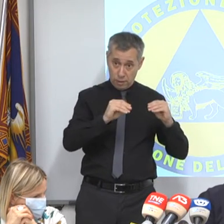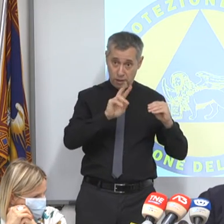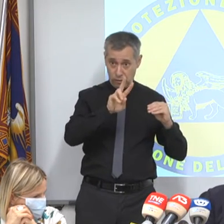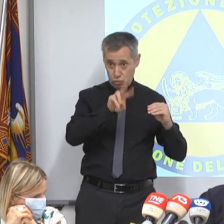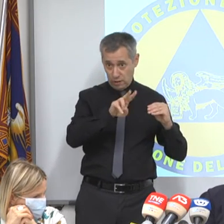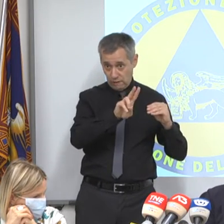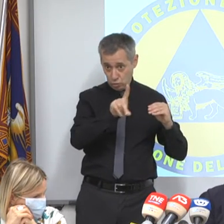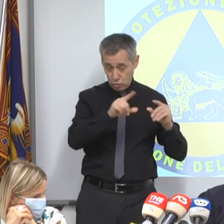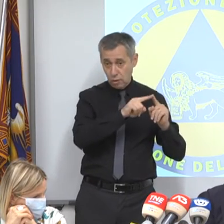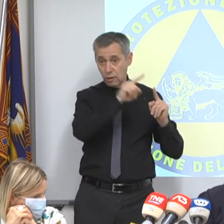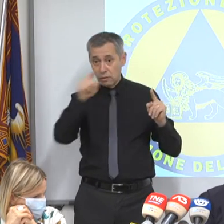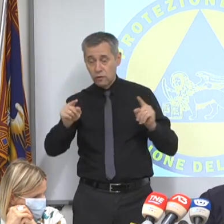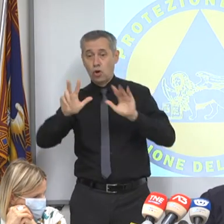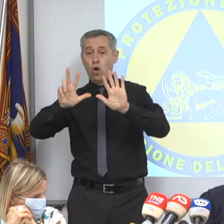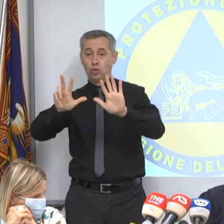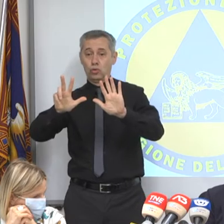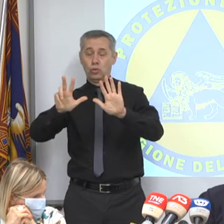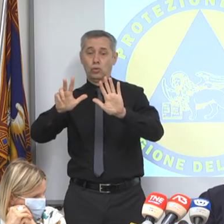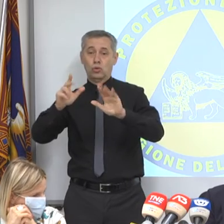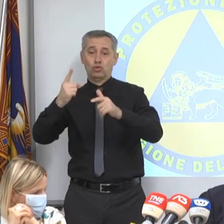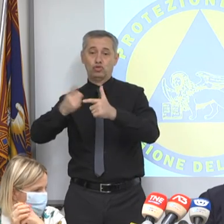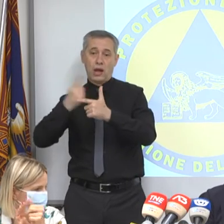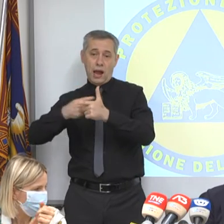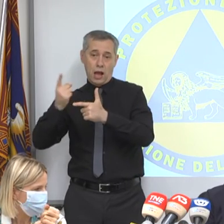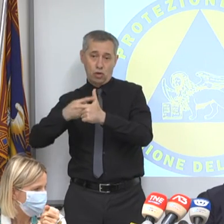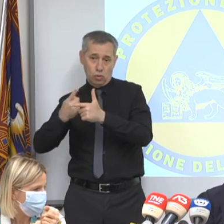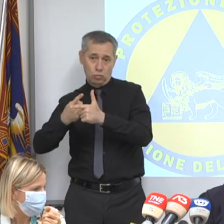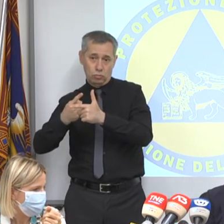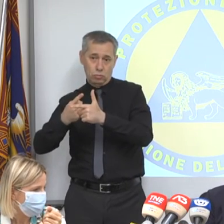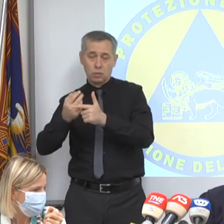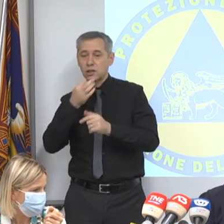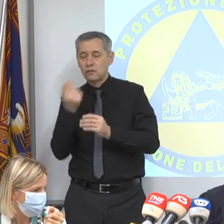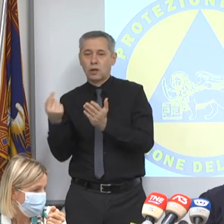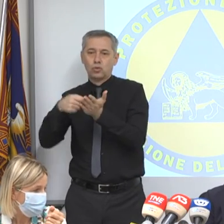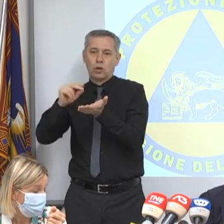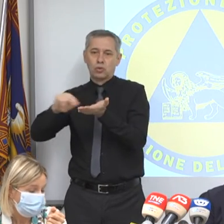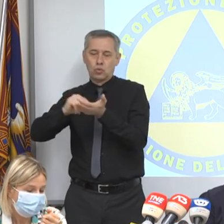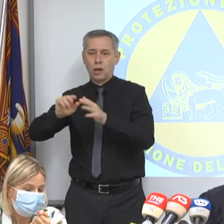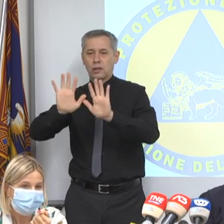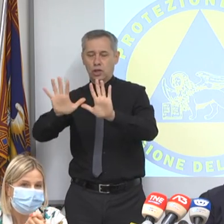all'8 gennaio 2022, vuol dire che rientro a scuola il 10 gennaio.